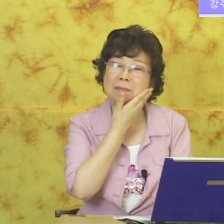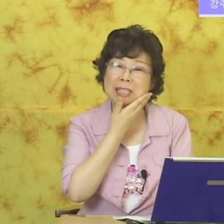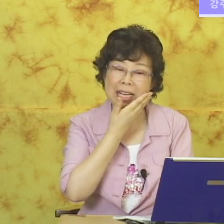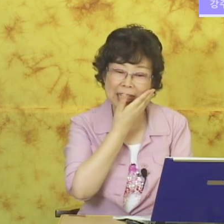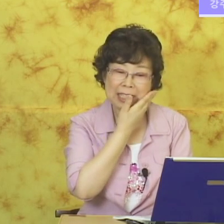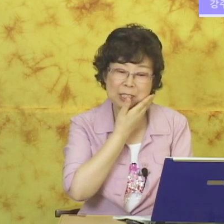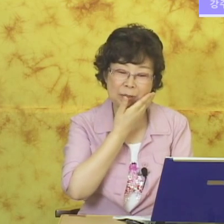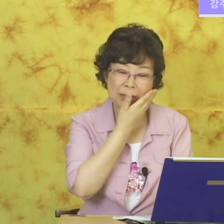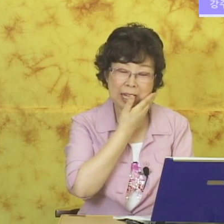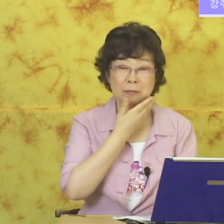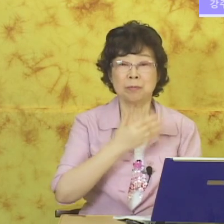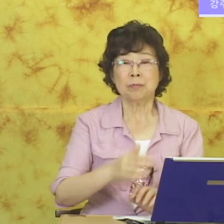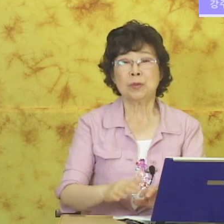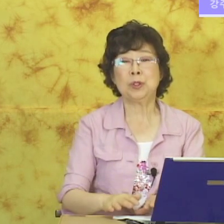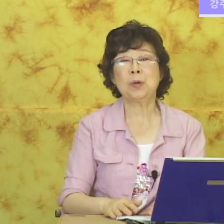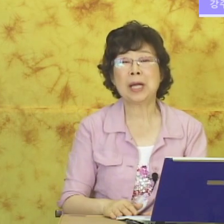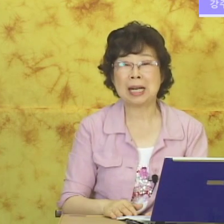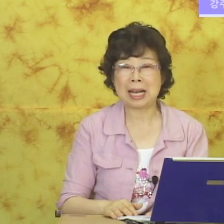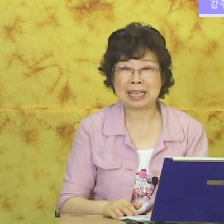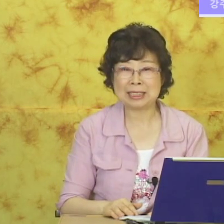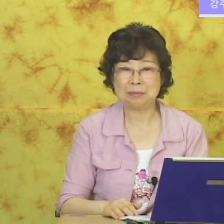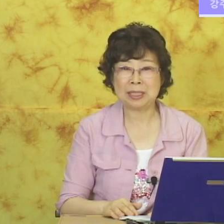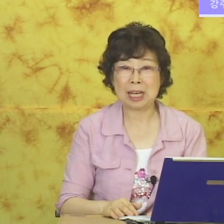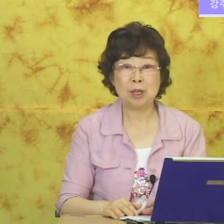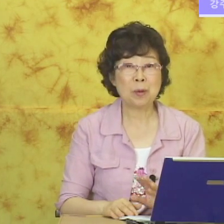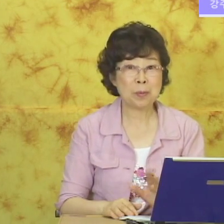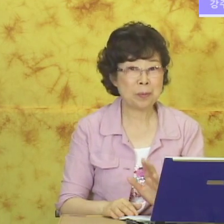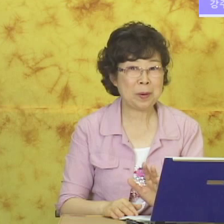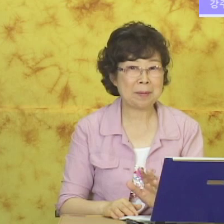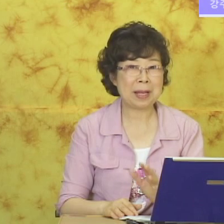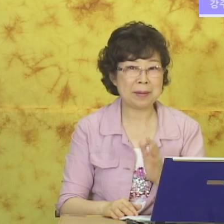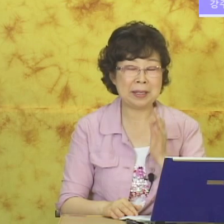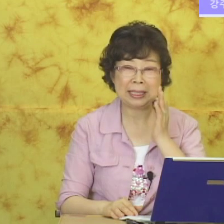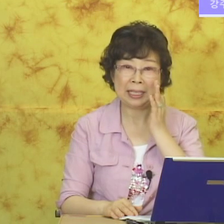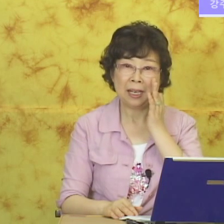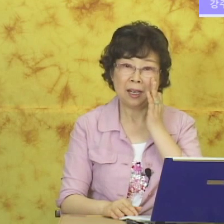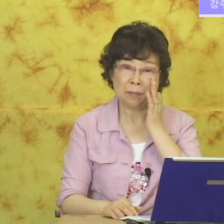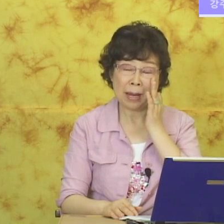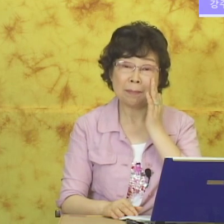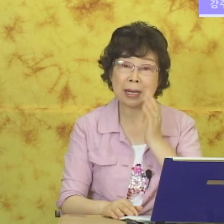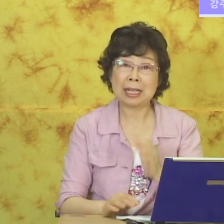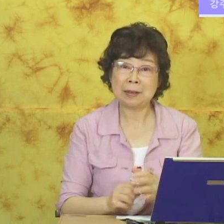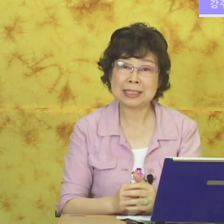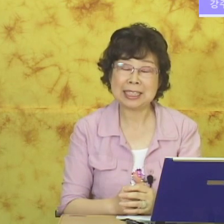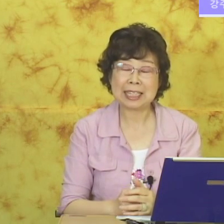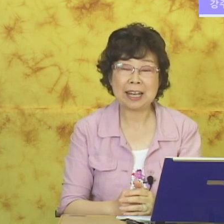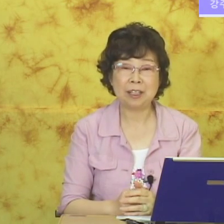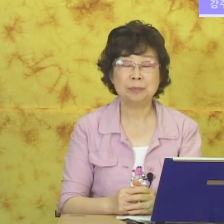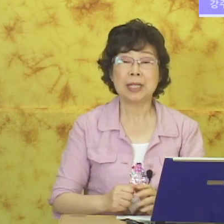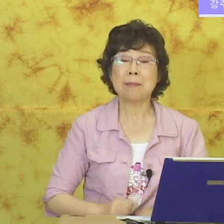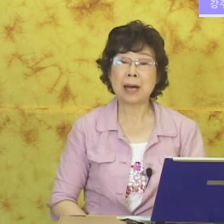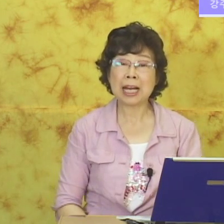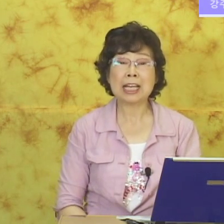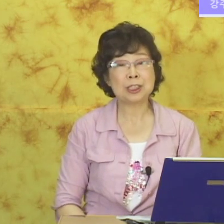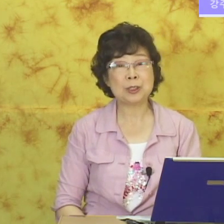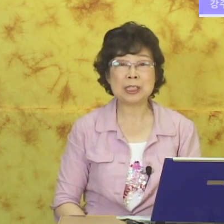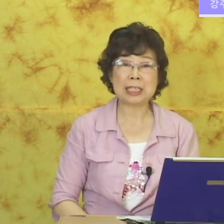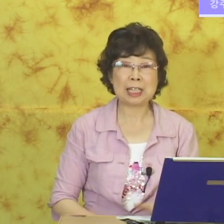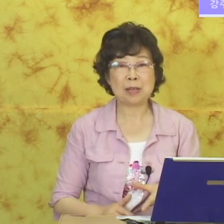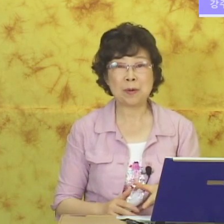답니다. 귀엽다. 우리 노래 하나 하겠습니다. 뽀뽀뽀 한번 해봐. 여기 엄마 아빠가 나왔으니까요. 아빠가 출근할 때